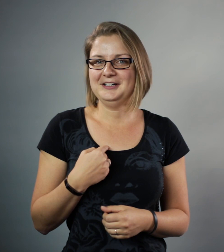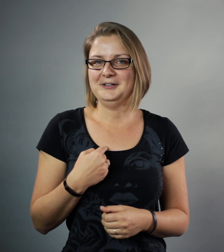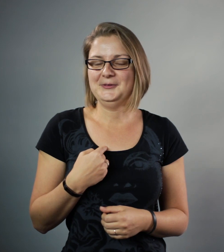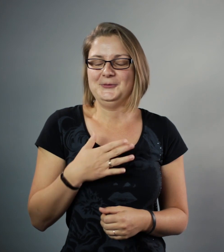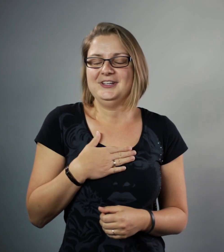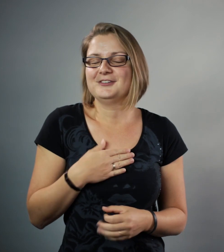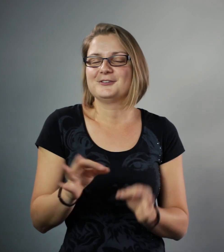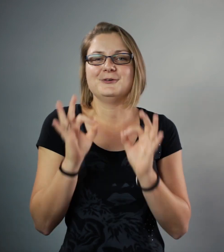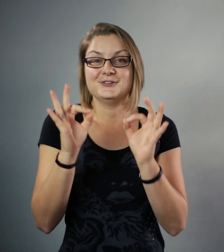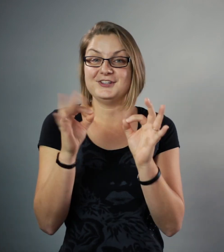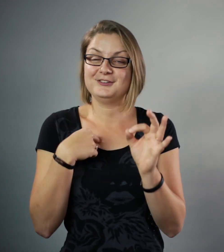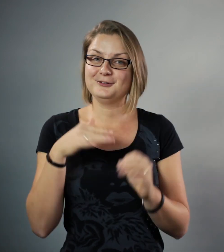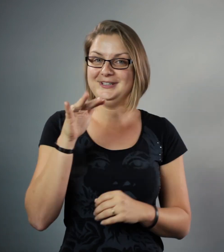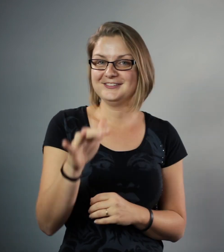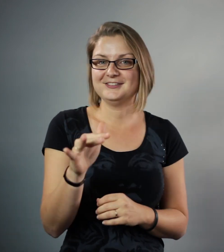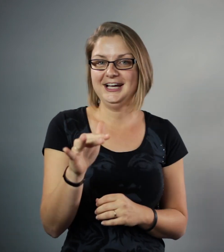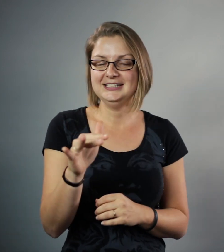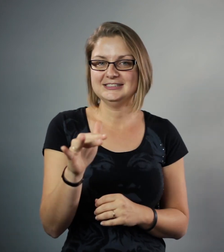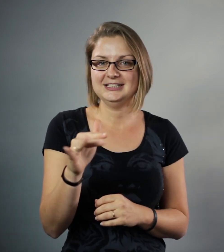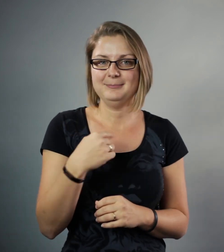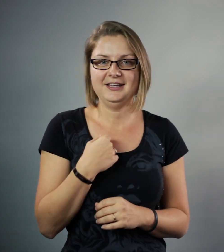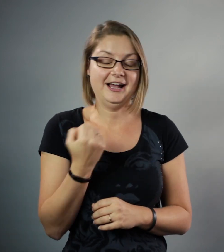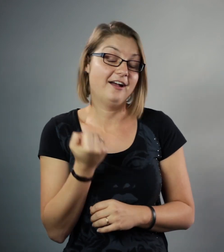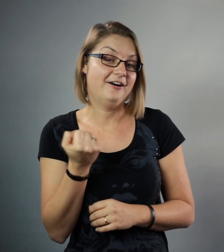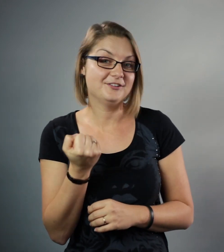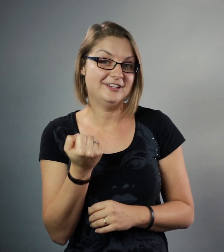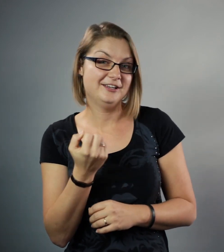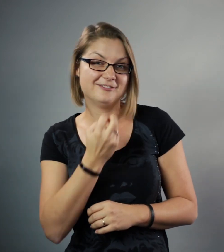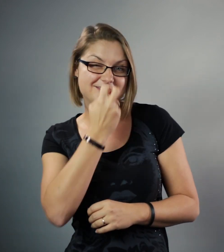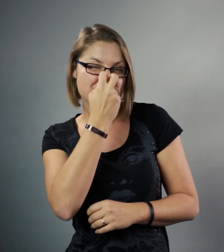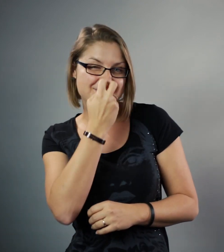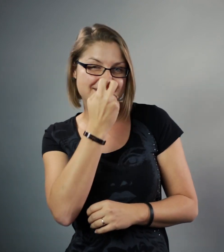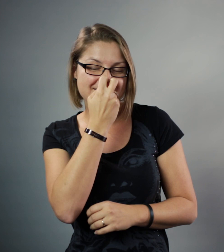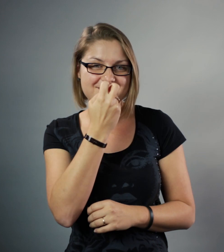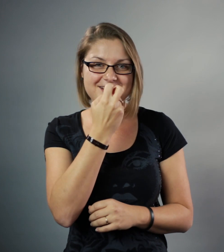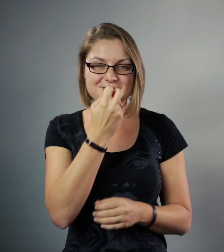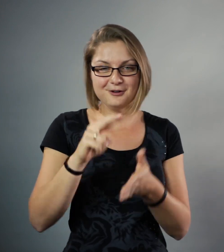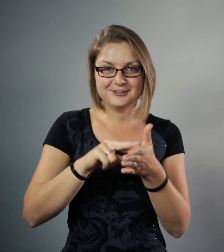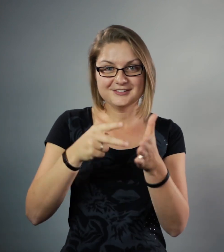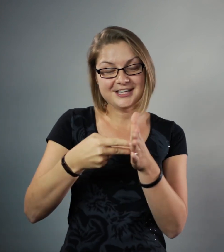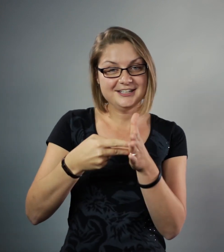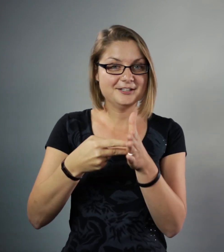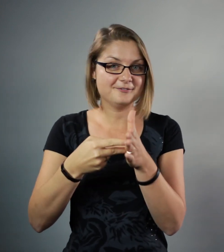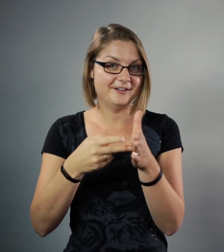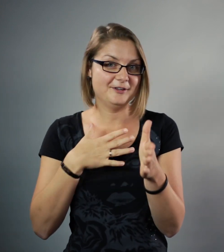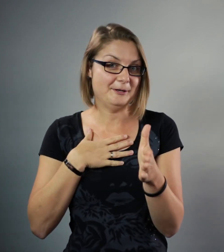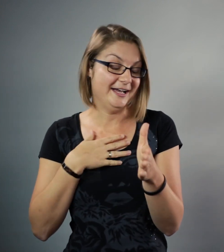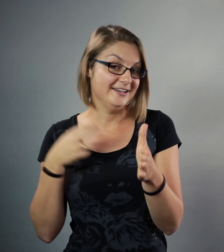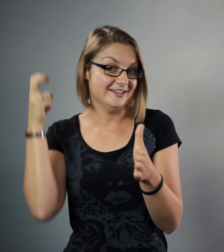vind het fantastisch om hier te zijn. Ik ben eigenlijk altijd heel nieuwsgierig geweest over de techniek van mijn